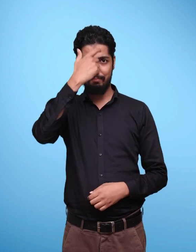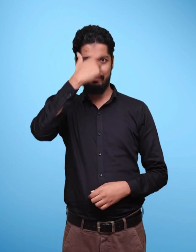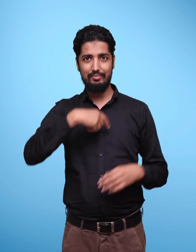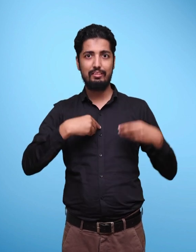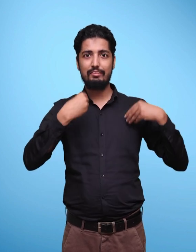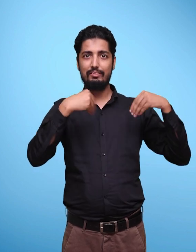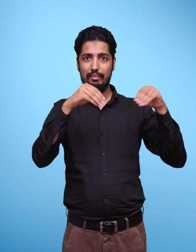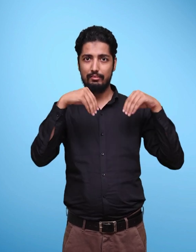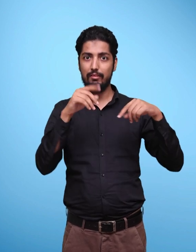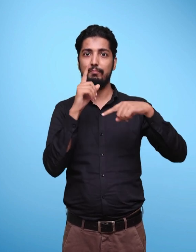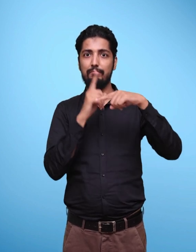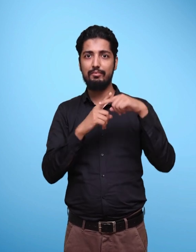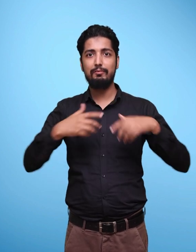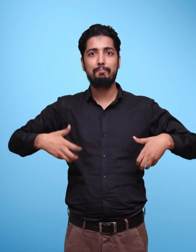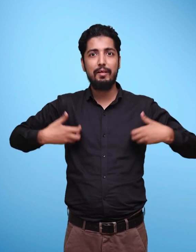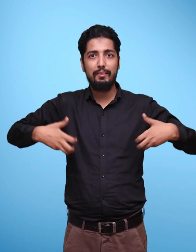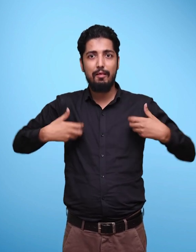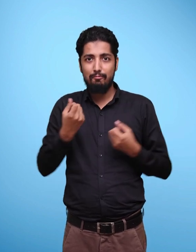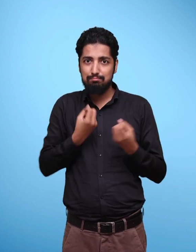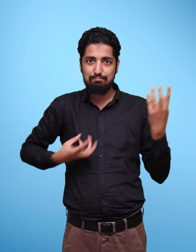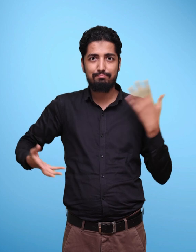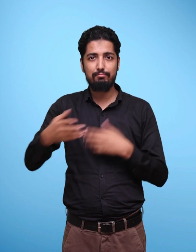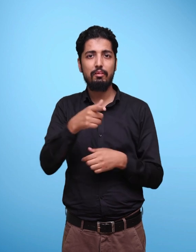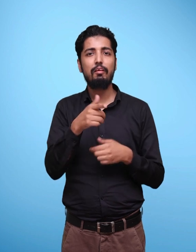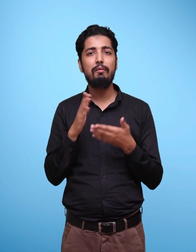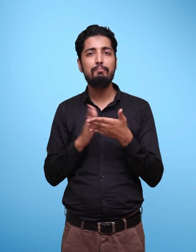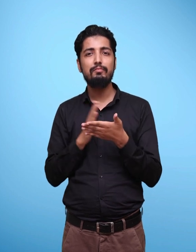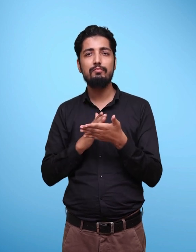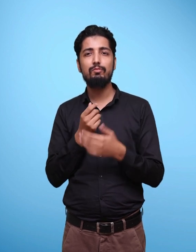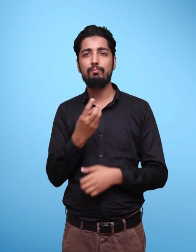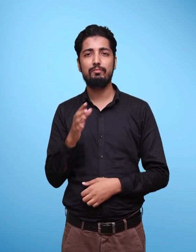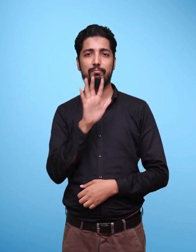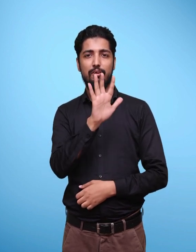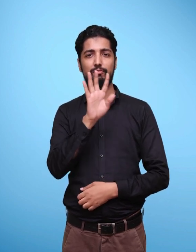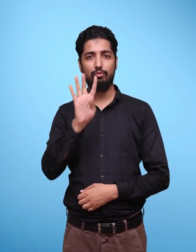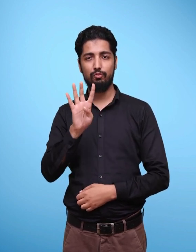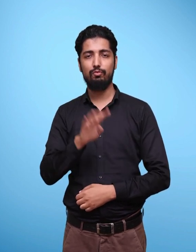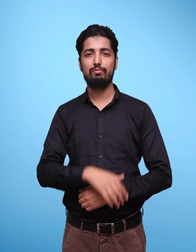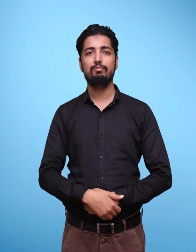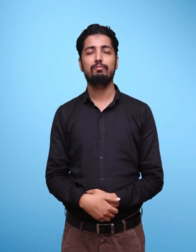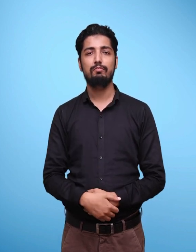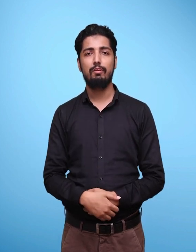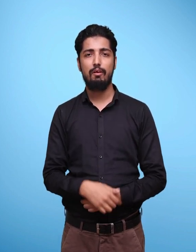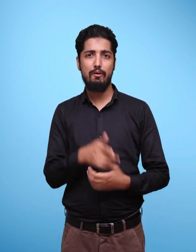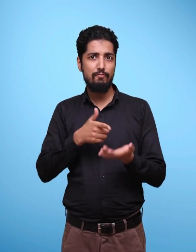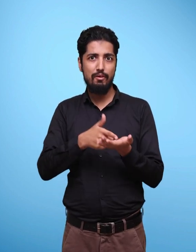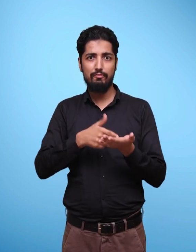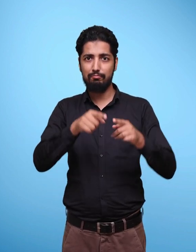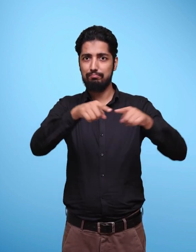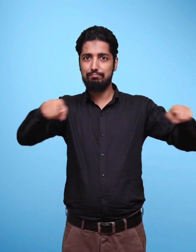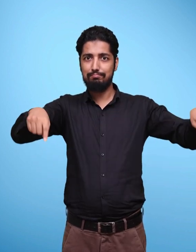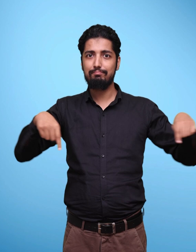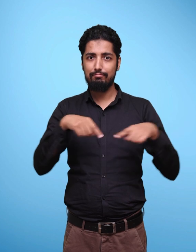54 The Cap Seller and the Monkeys Page